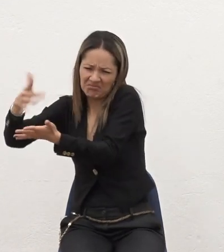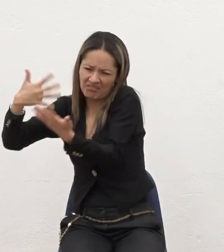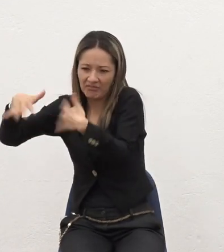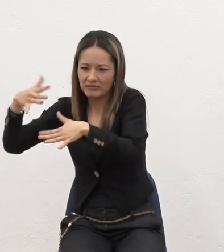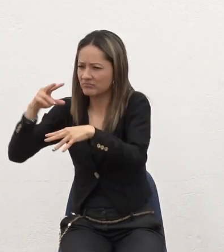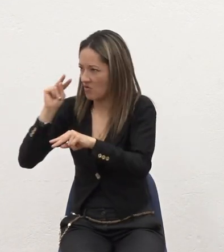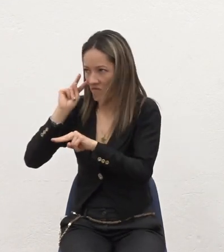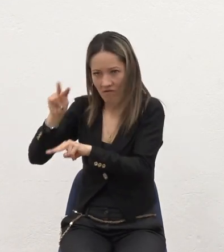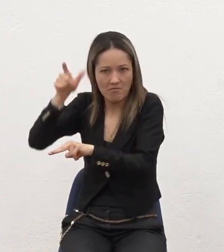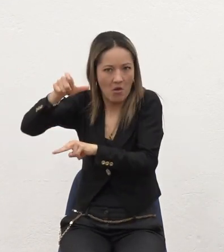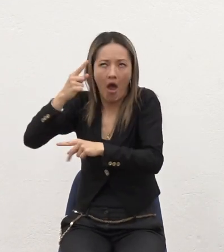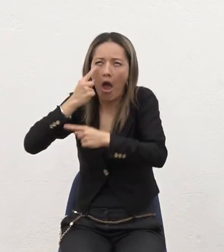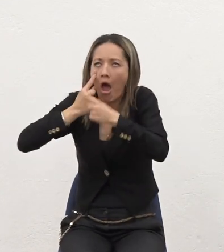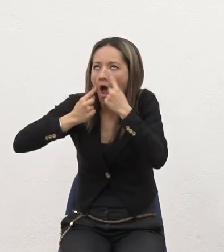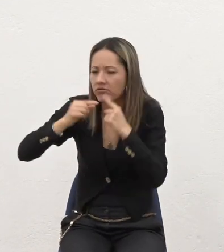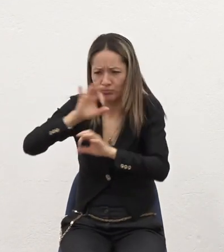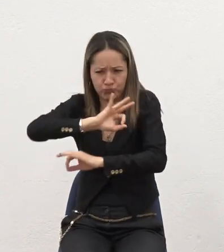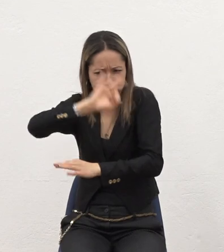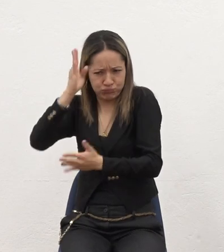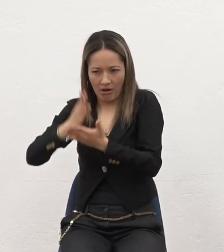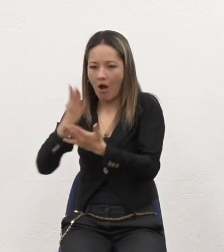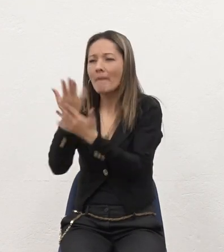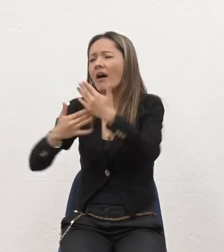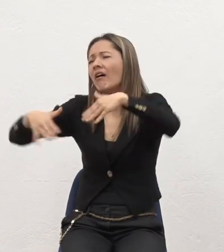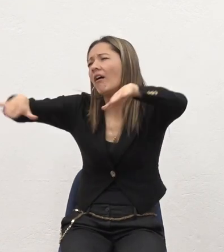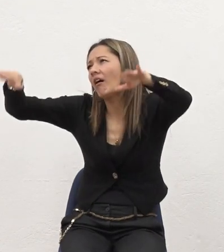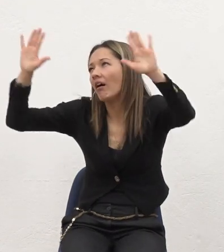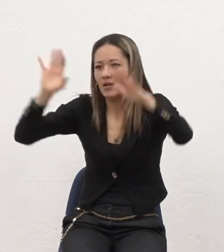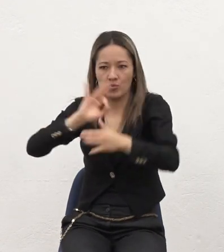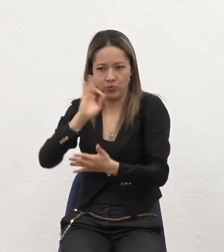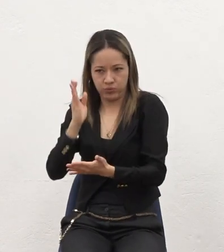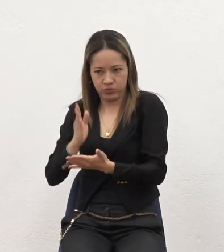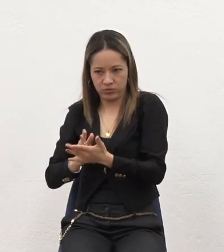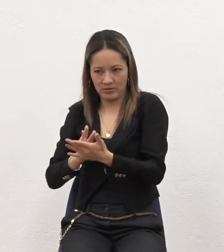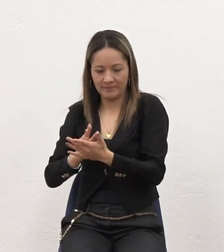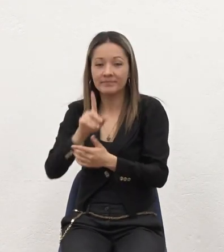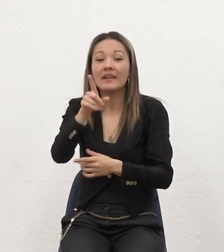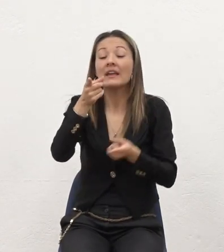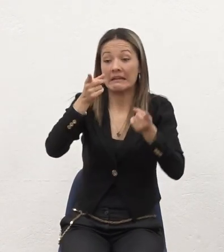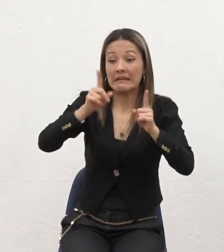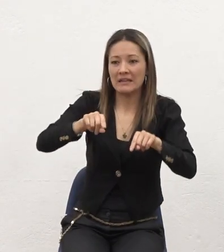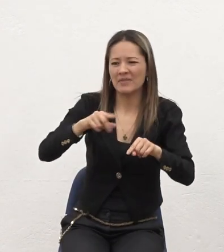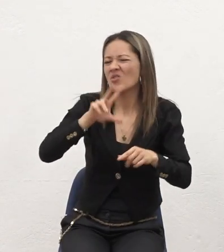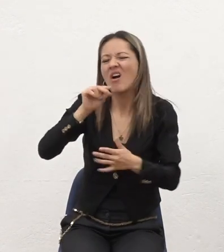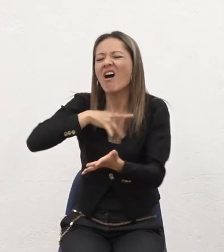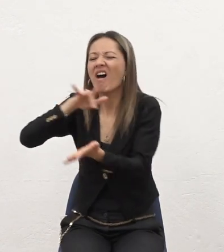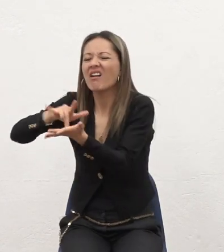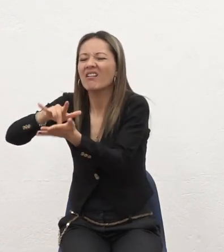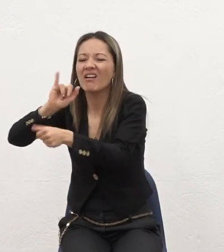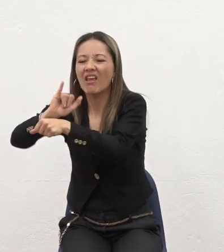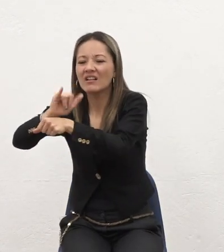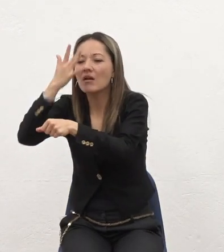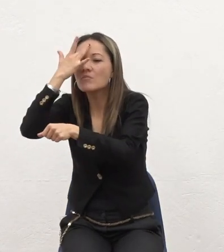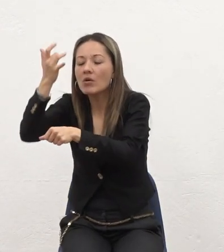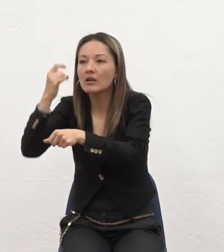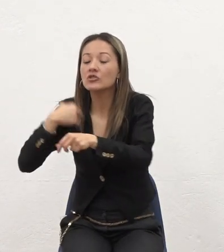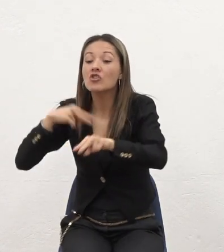veía Ese tipo de cosas Además Pues Una de las prevenciones mías Para no asistir Era lo que yo veía Por televisión Porque pues yo A la